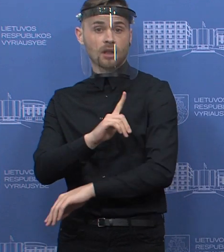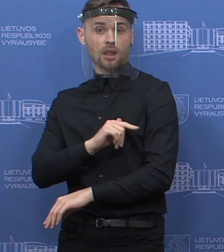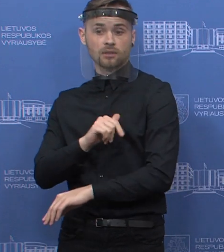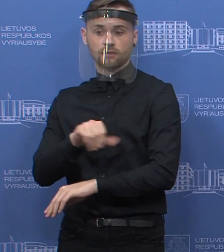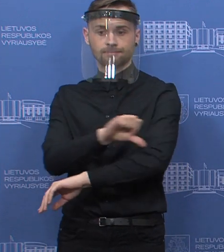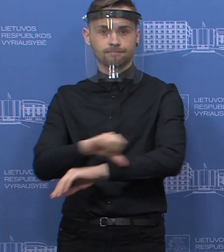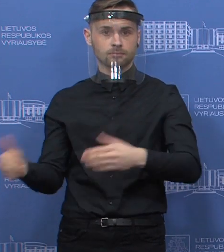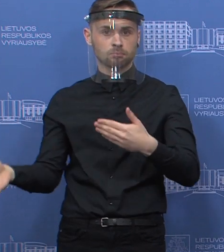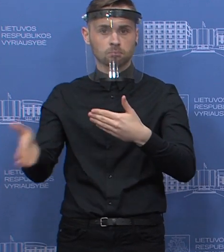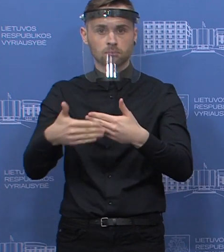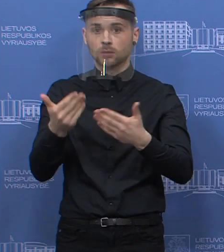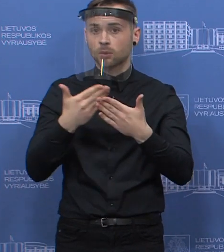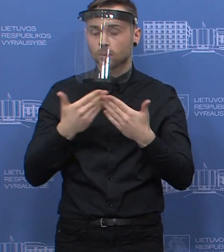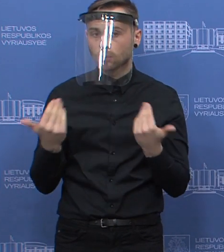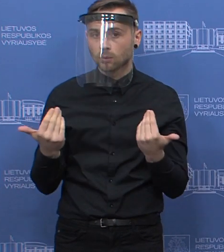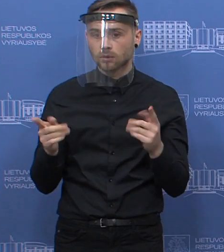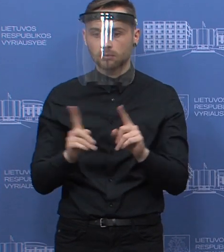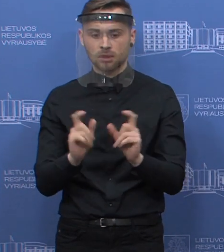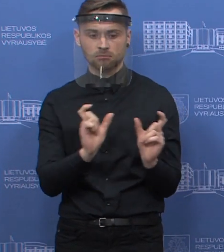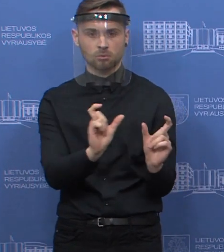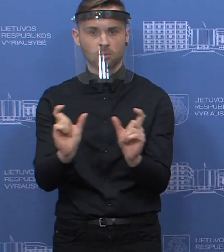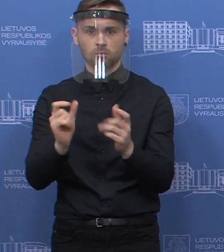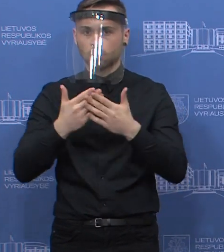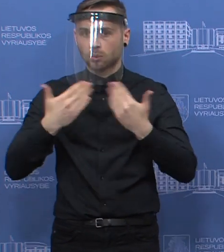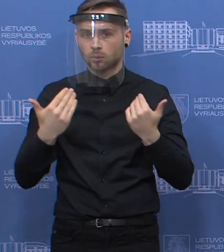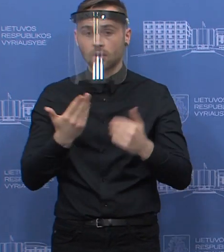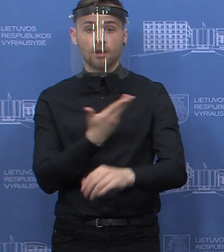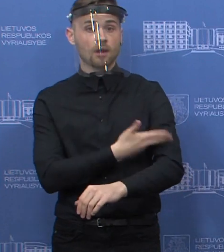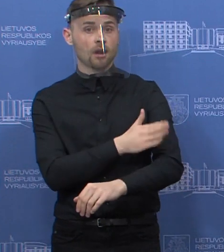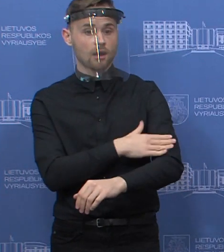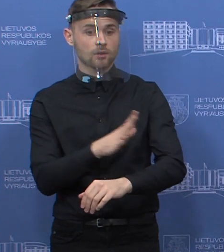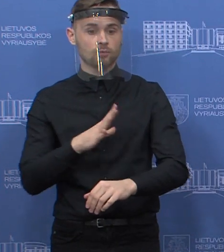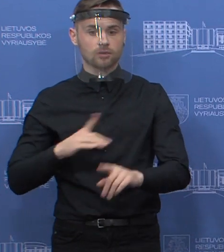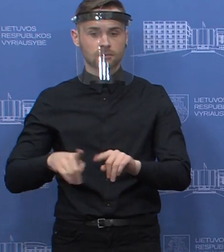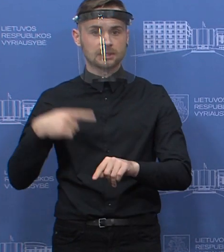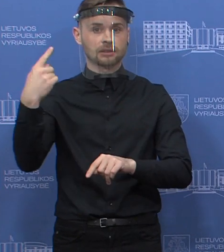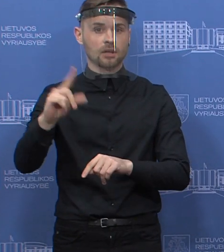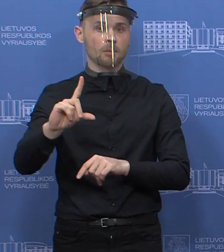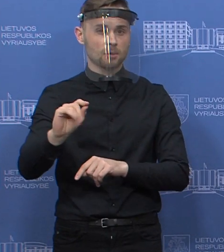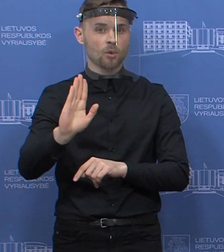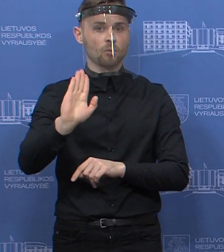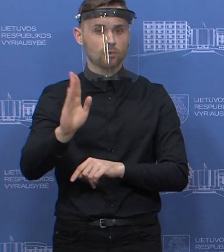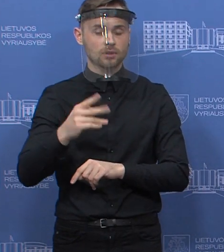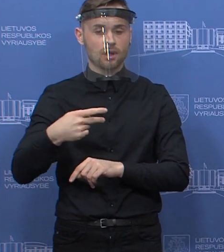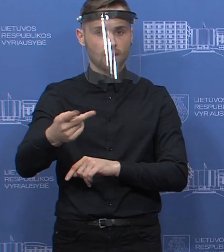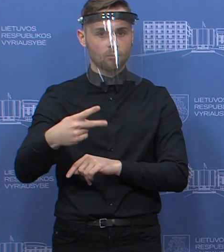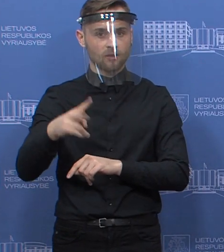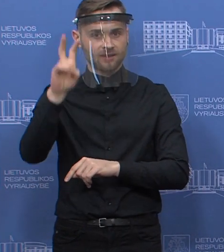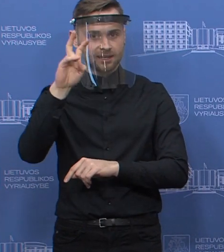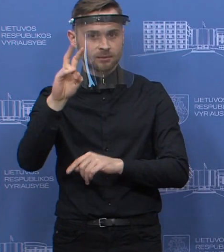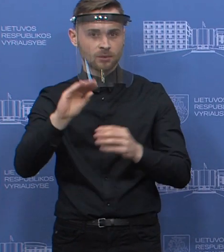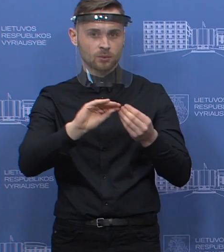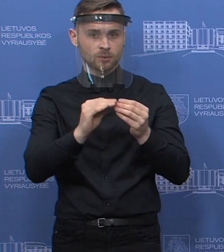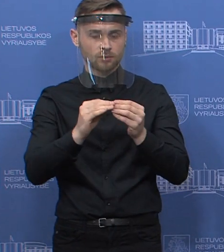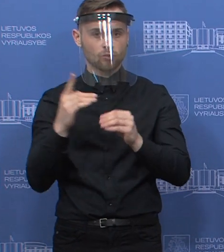užsidarė sienų ir tokio priebojimo netaiko. Lenkai, mes pirmadienį planuojame turėti taip pat dvi šalį dvi